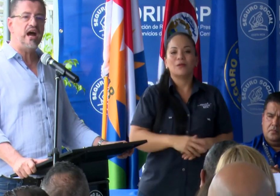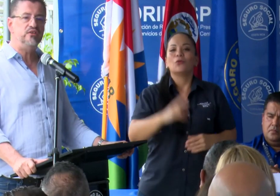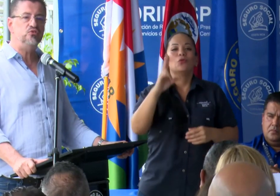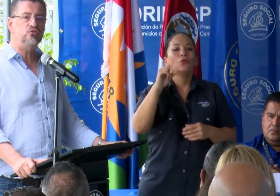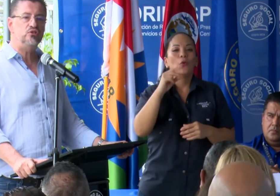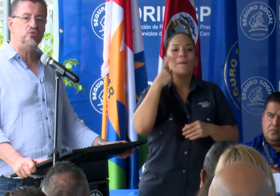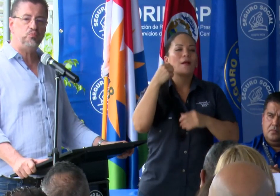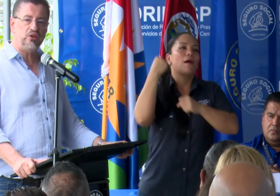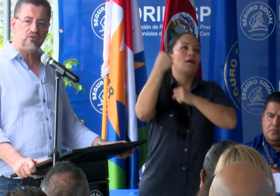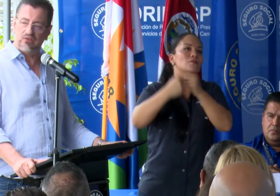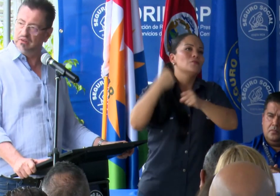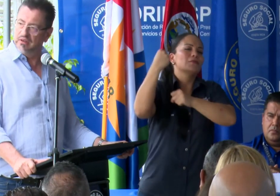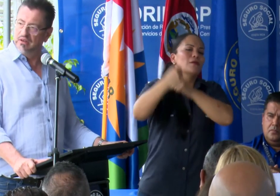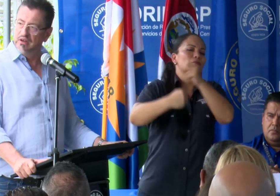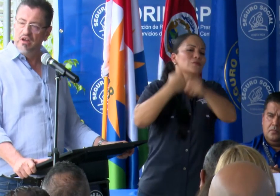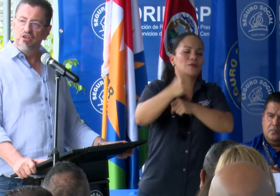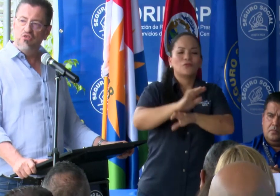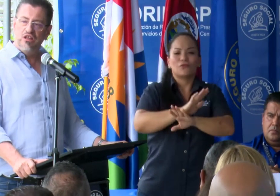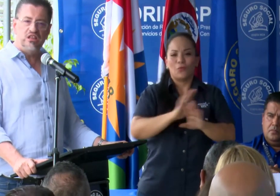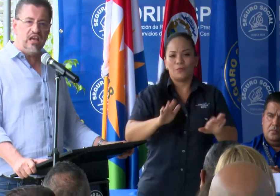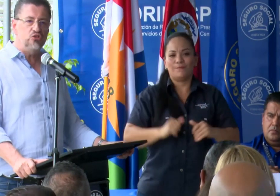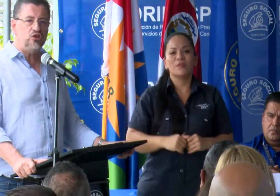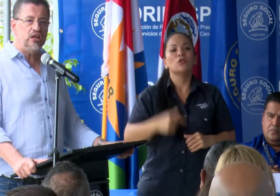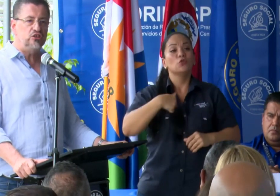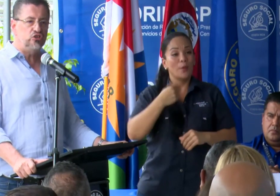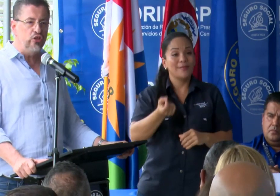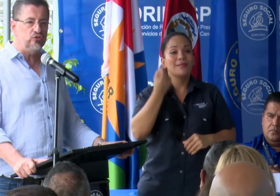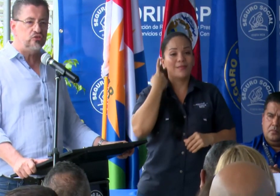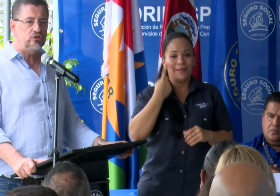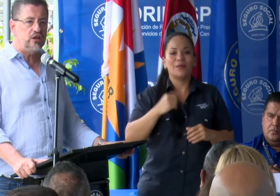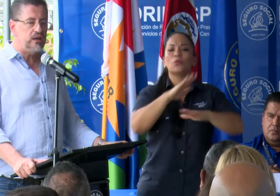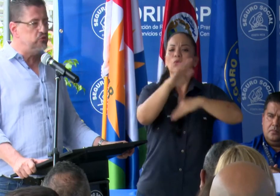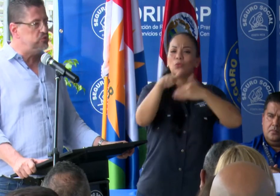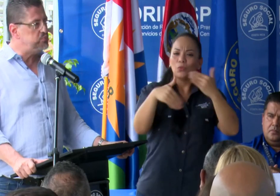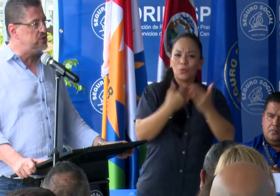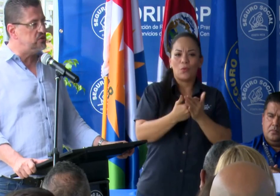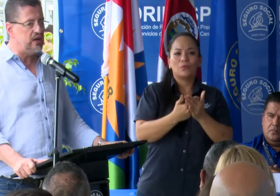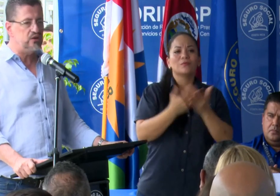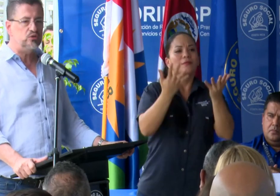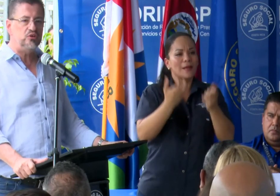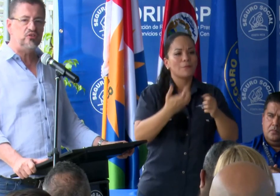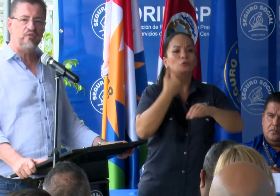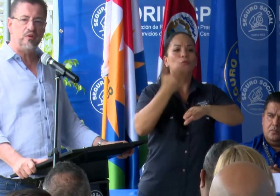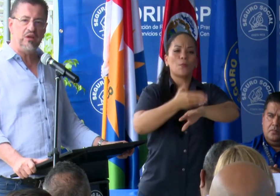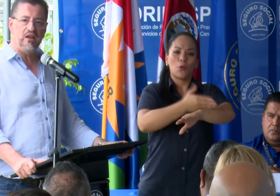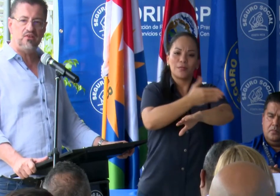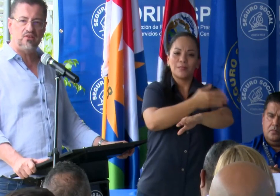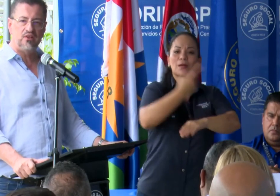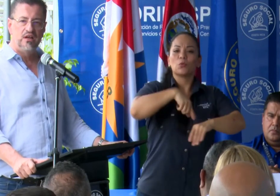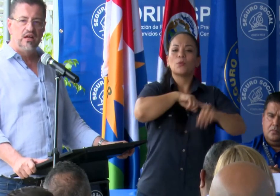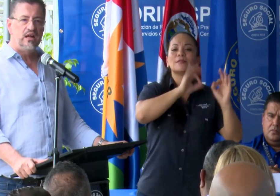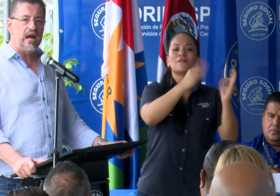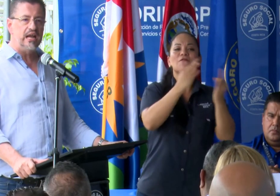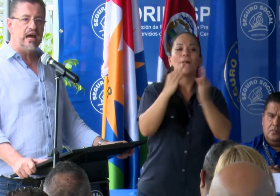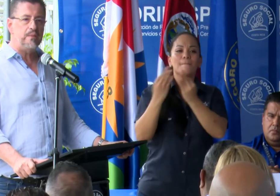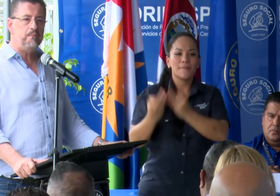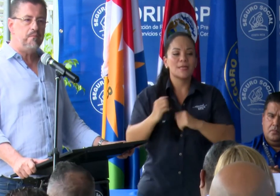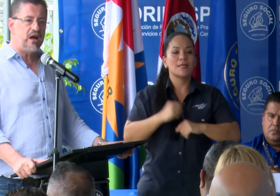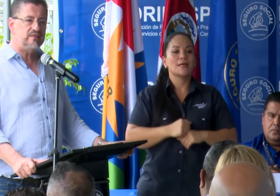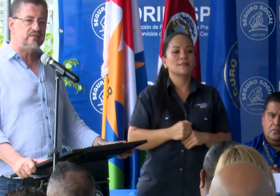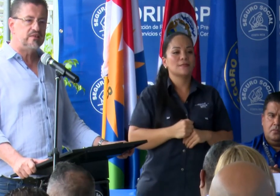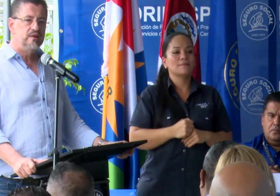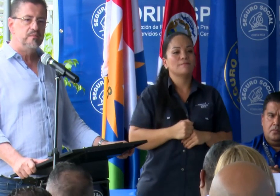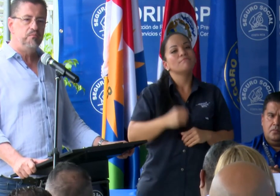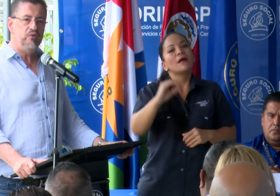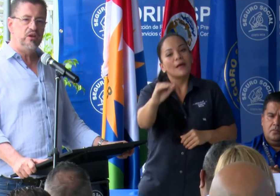para años después. Yo entiendo que todos queremos progresar con nuestras familias, ganar